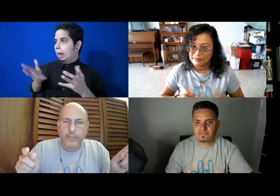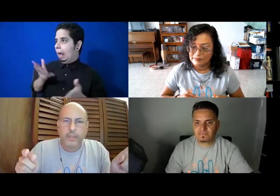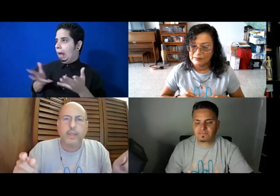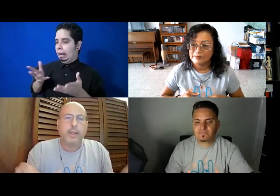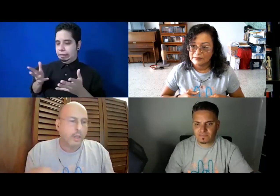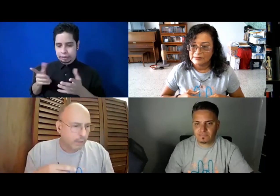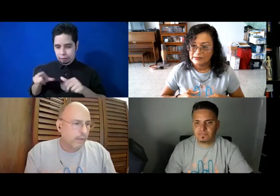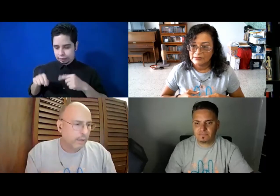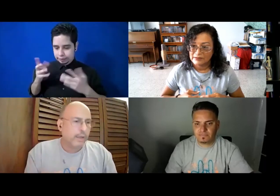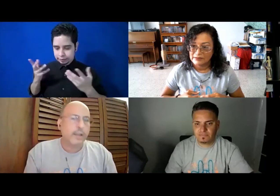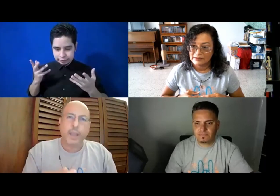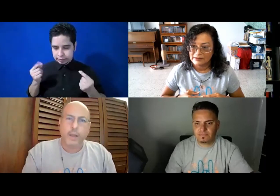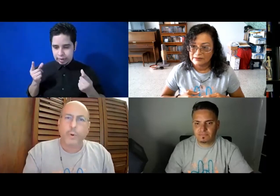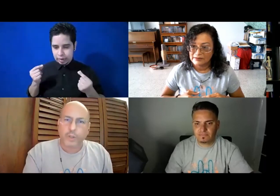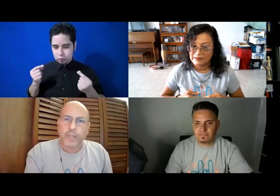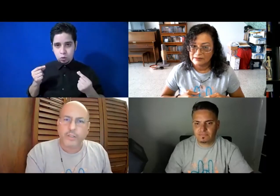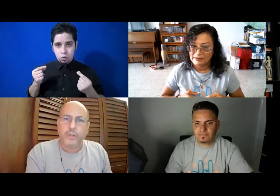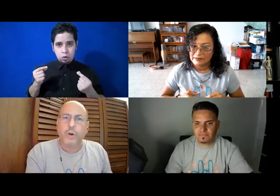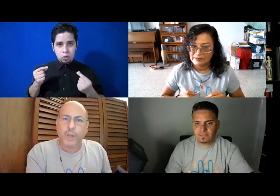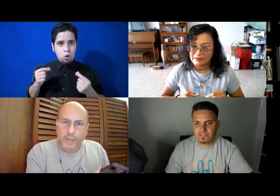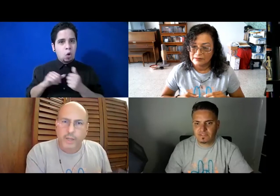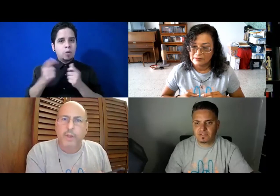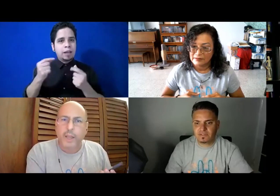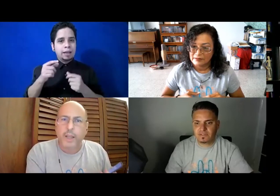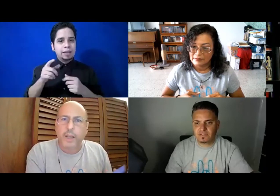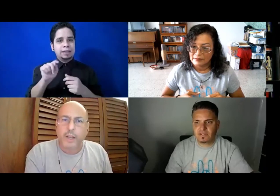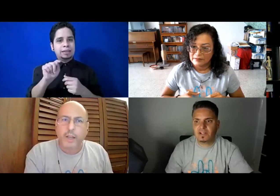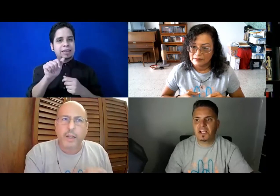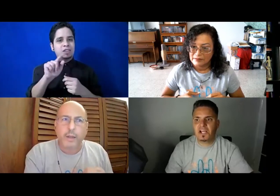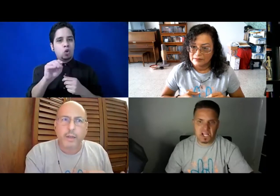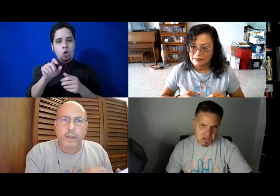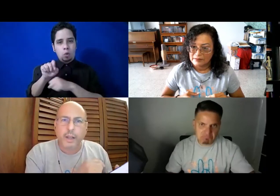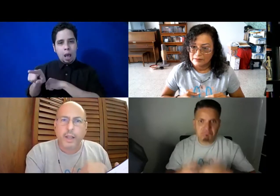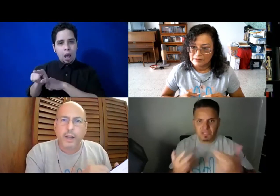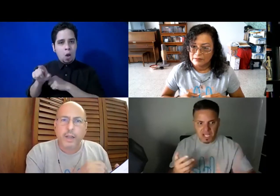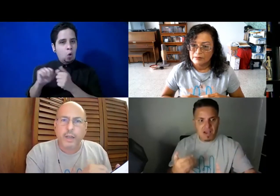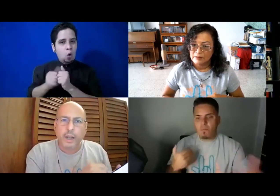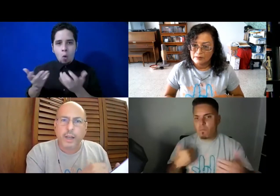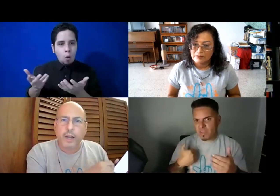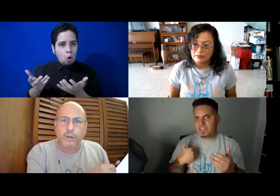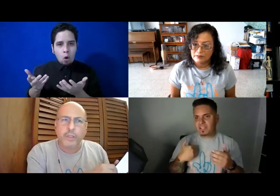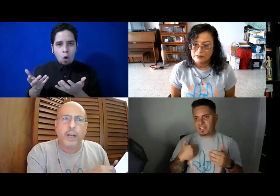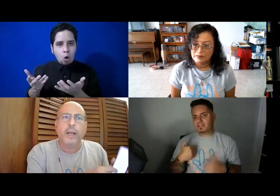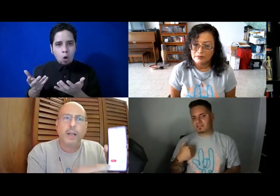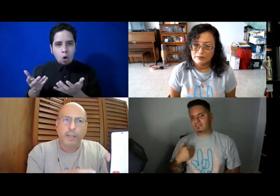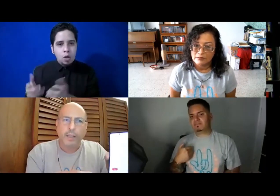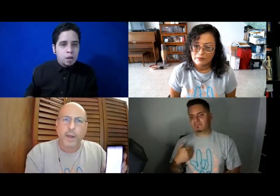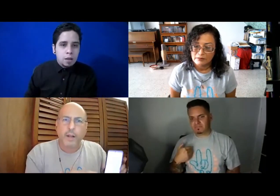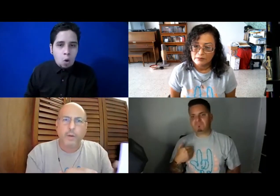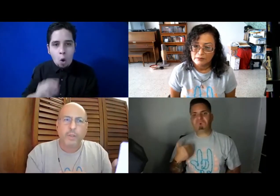señas que por texto o escribe en el, en el, en la nota y van como